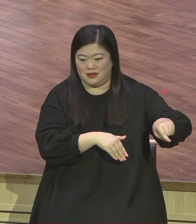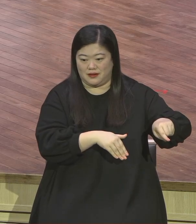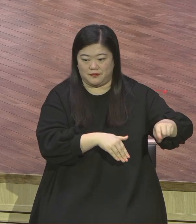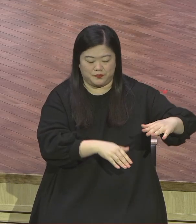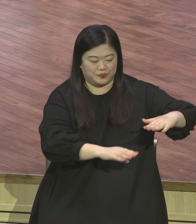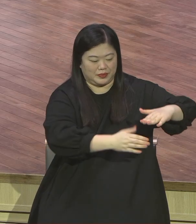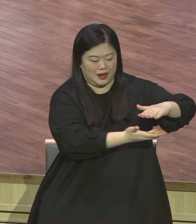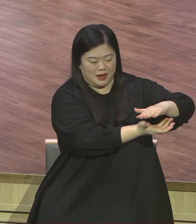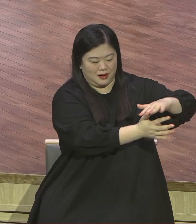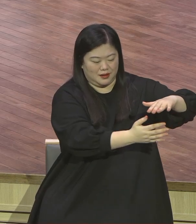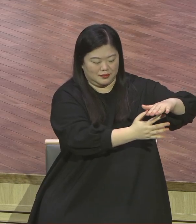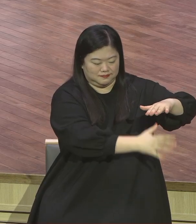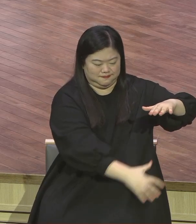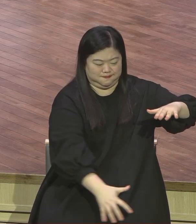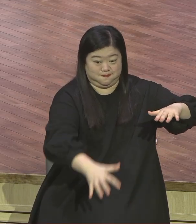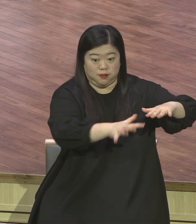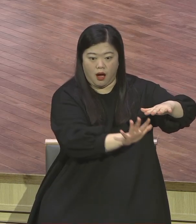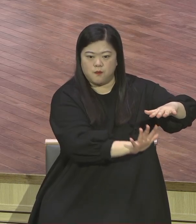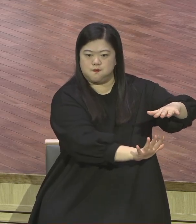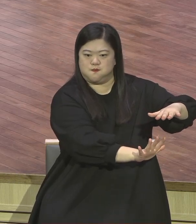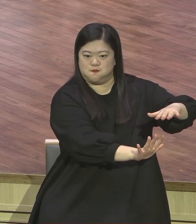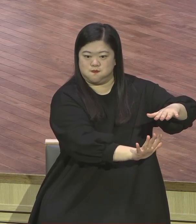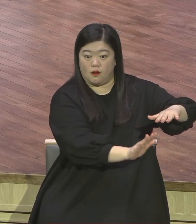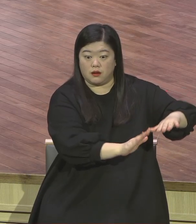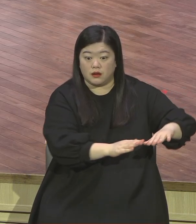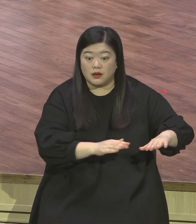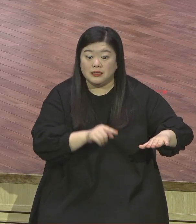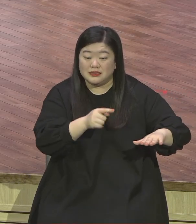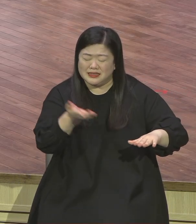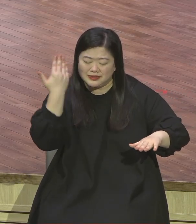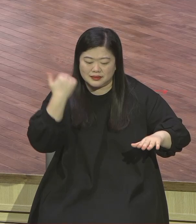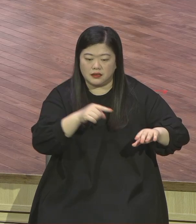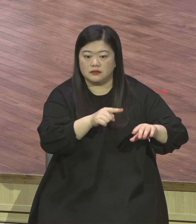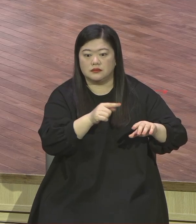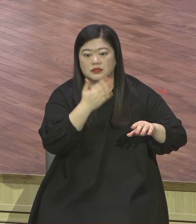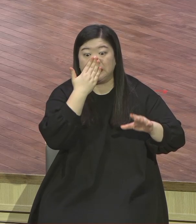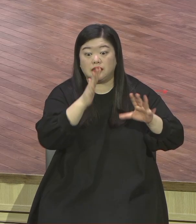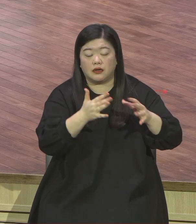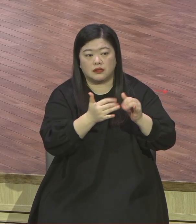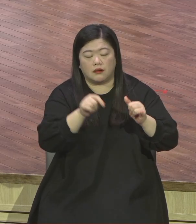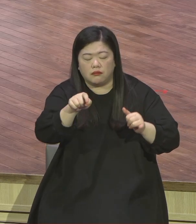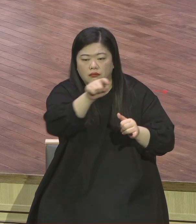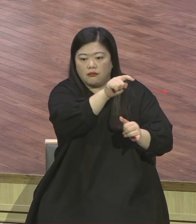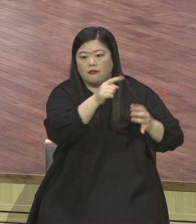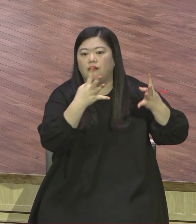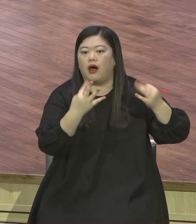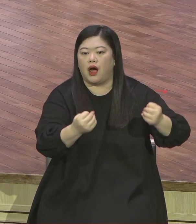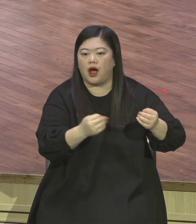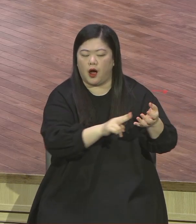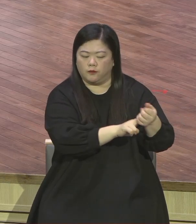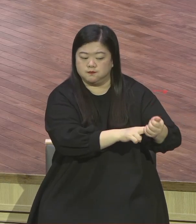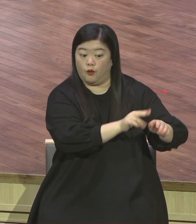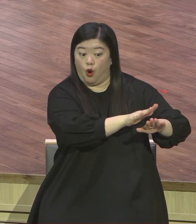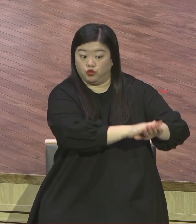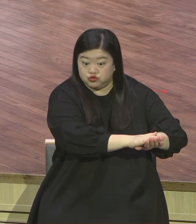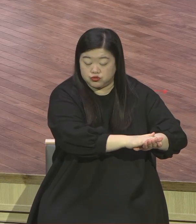이런 일들이 실제로 그때는 많이 있었다고 합니다. 그런데 재미있는 사실은